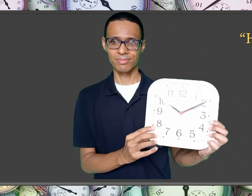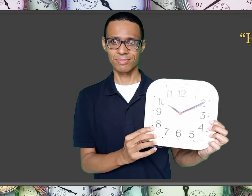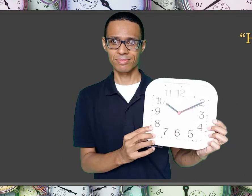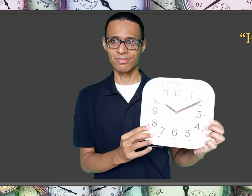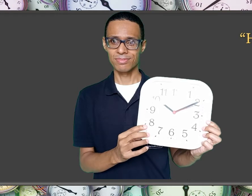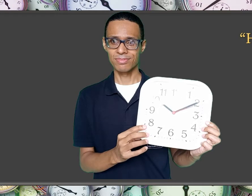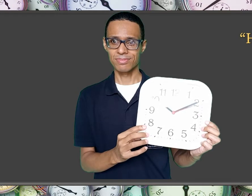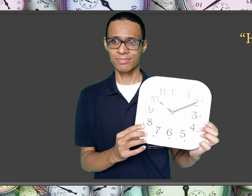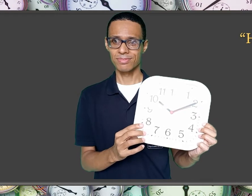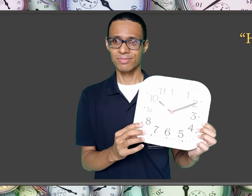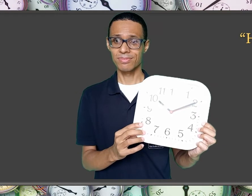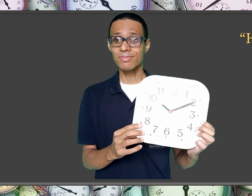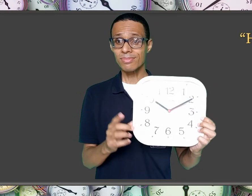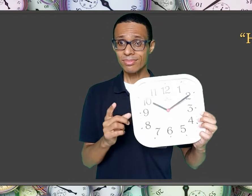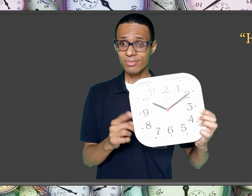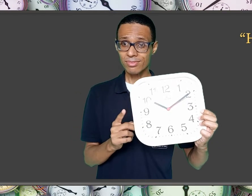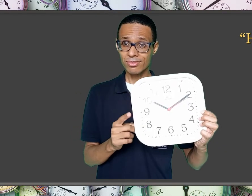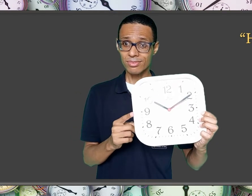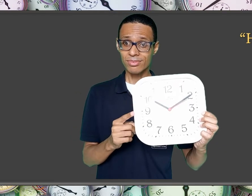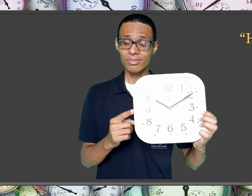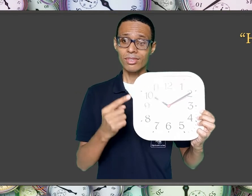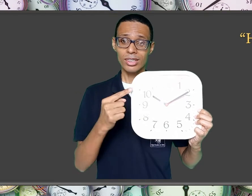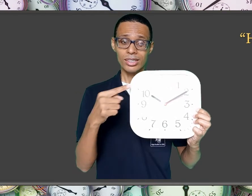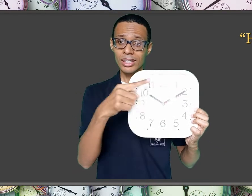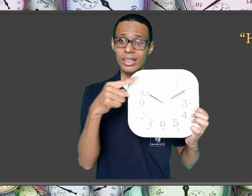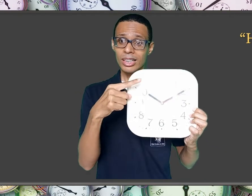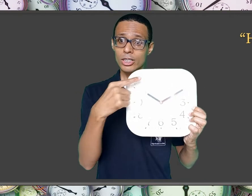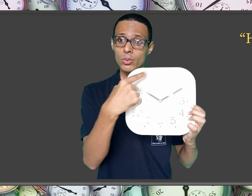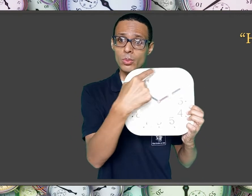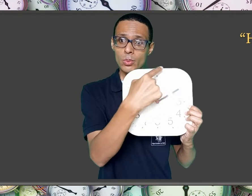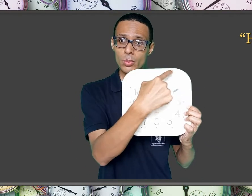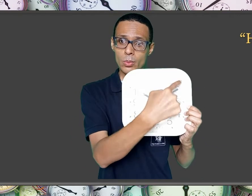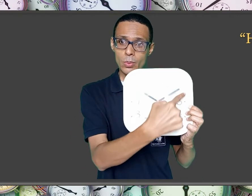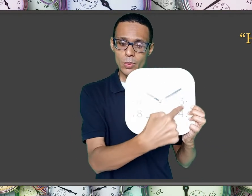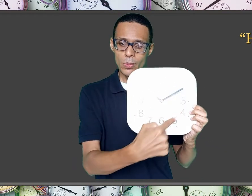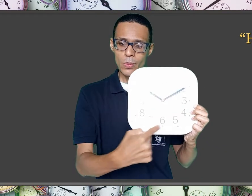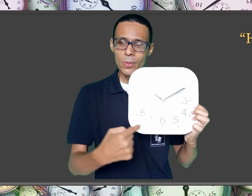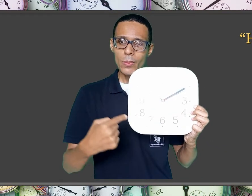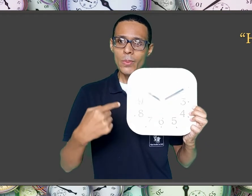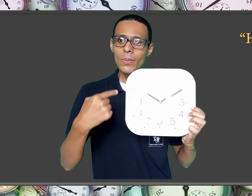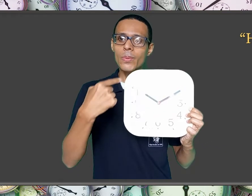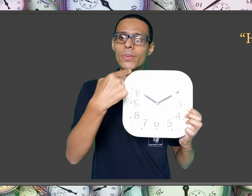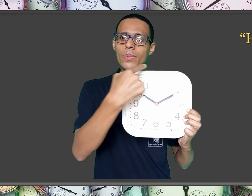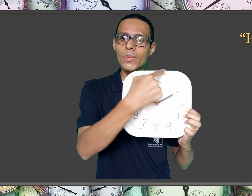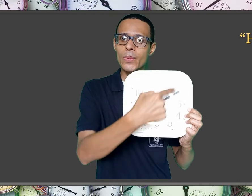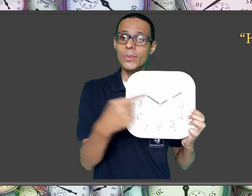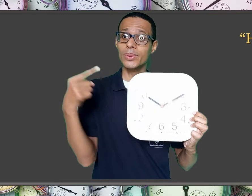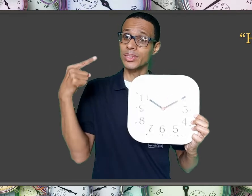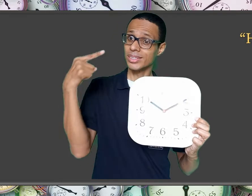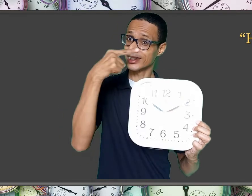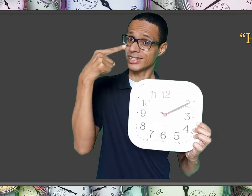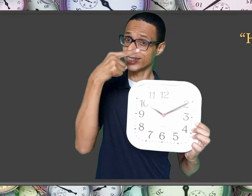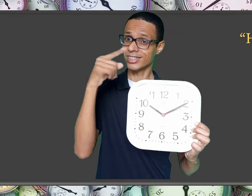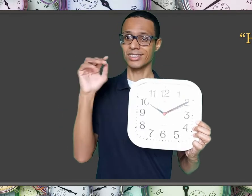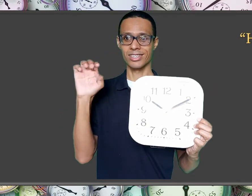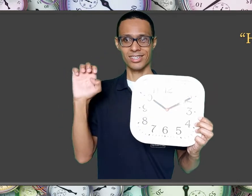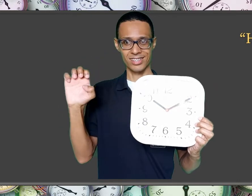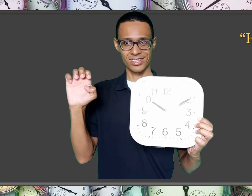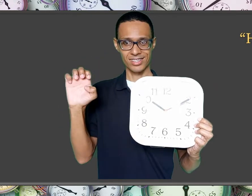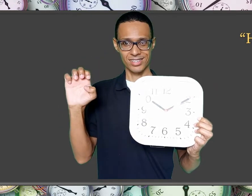Veja o relógio. Os ponteiros giram, as horas andam para o